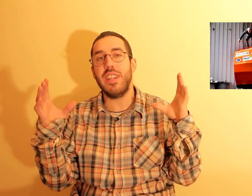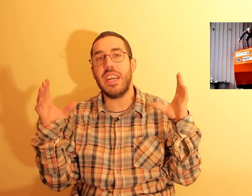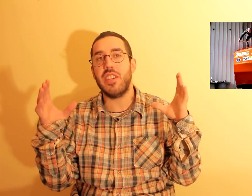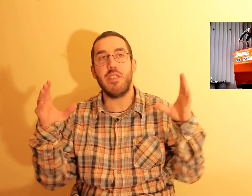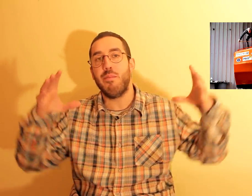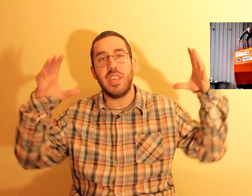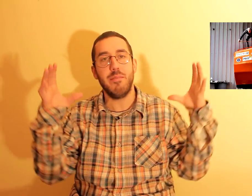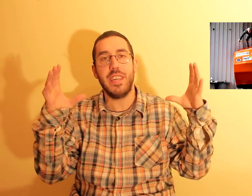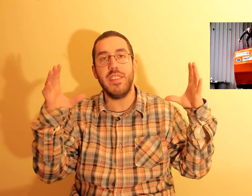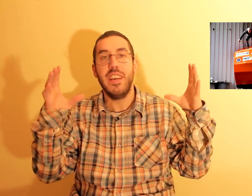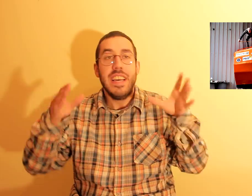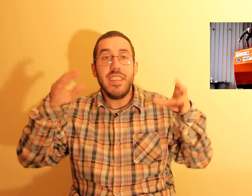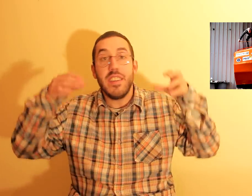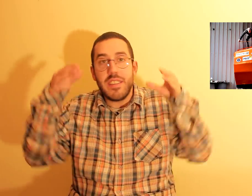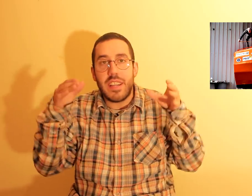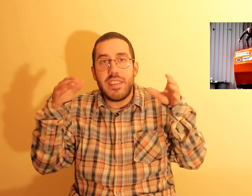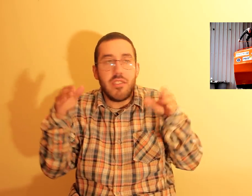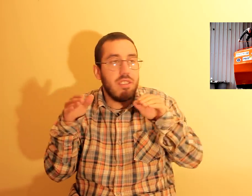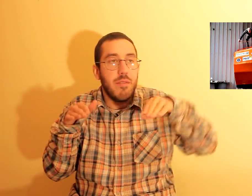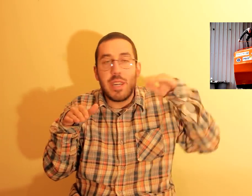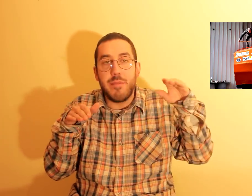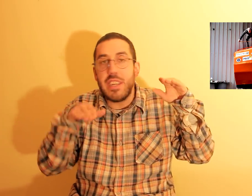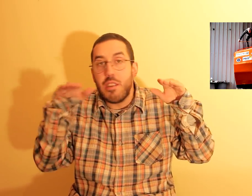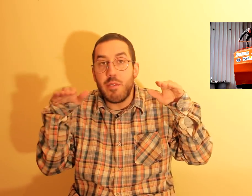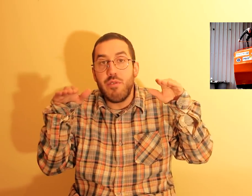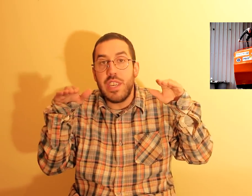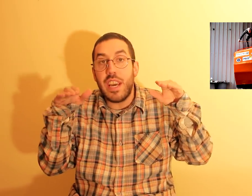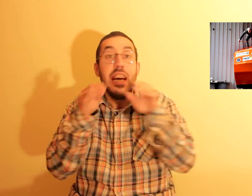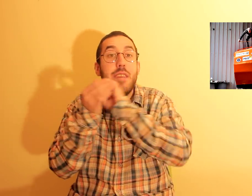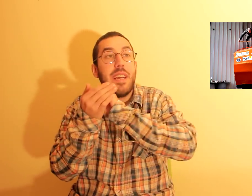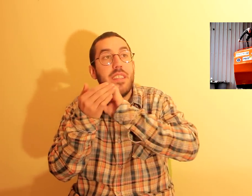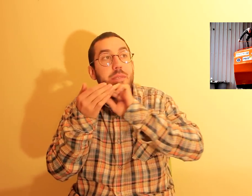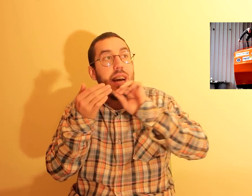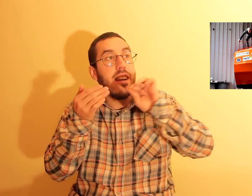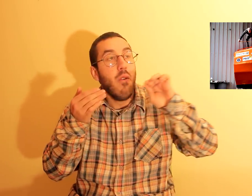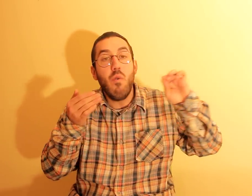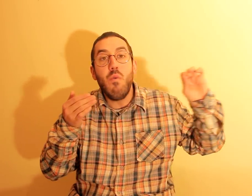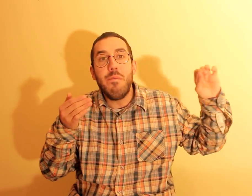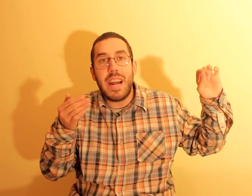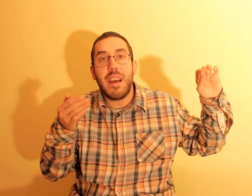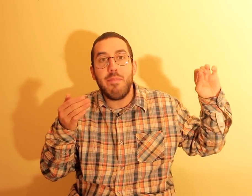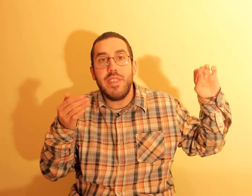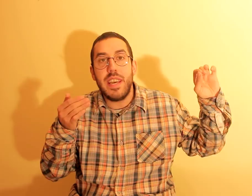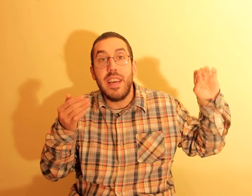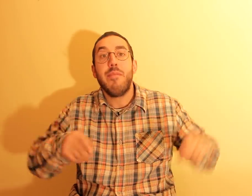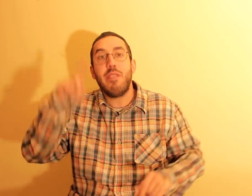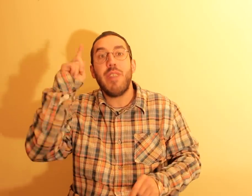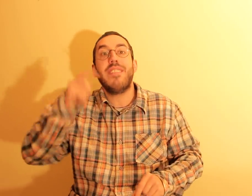laranja. Assim, um pequeno barrido, ele entra lá dentro, só tem uma caminha e uma cozinha, e vai atravessar o mar, ah, pois é! Vai demorar